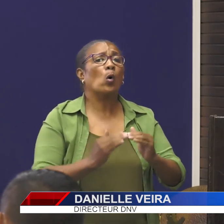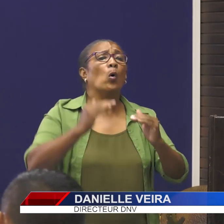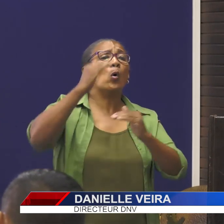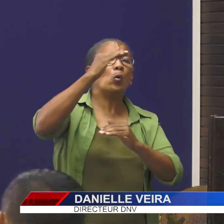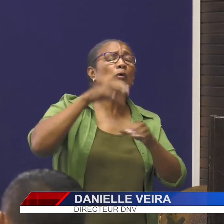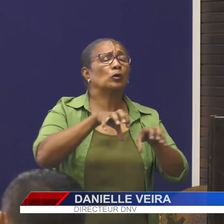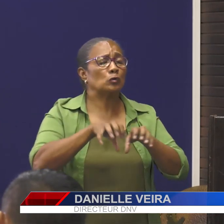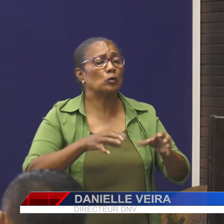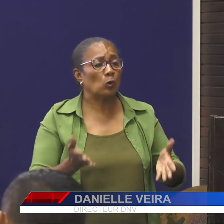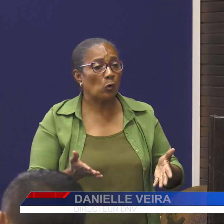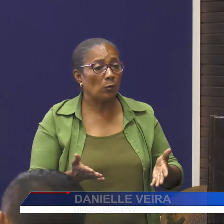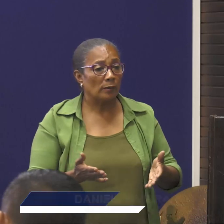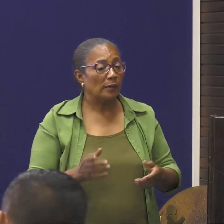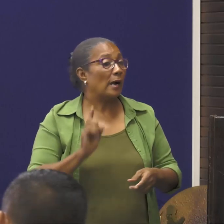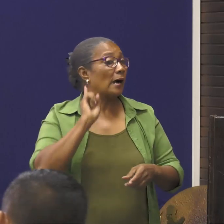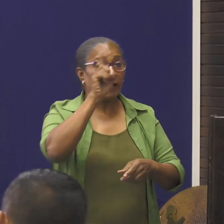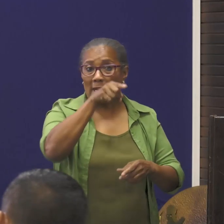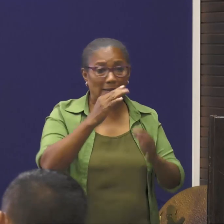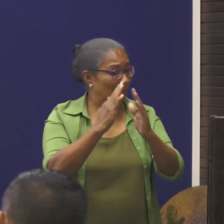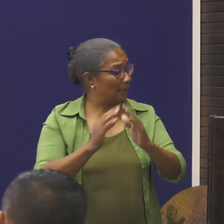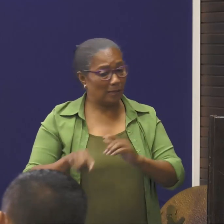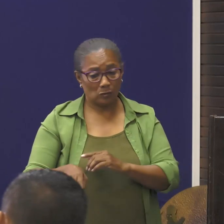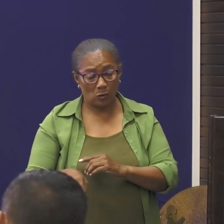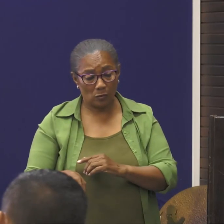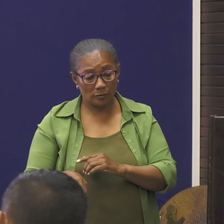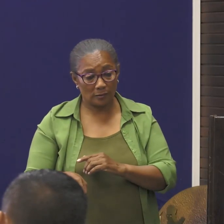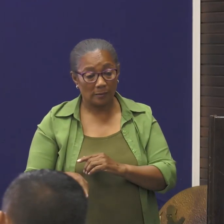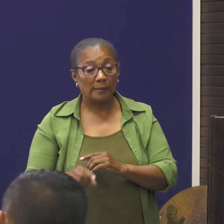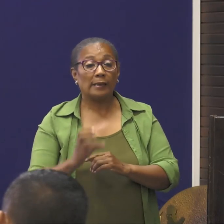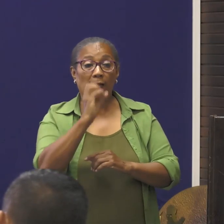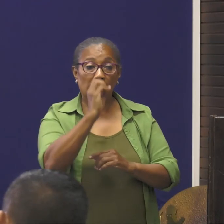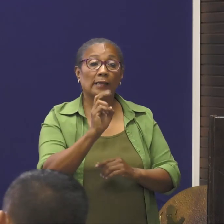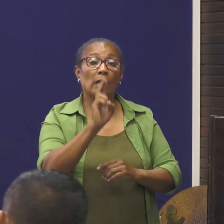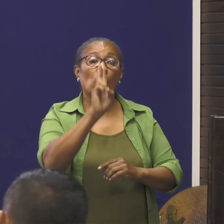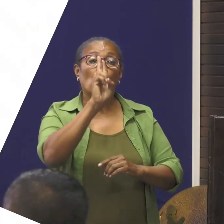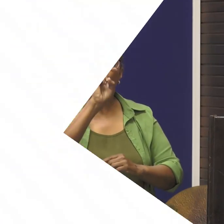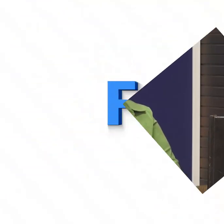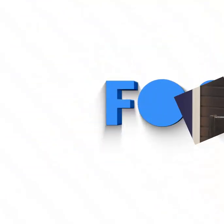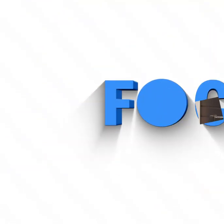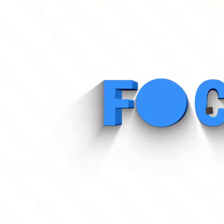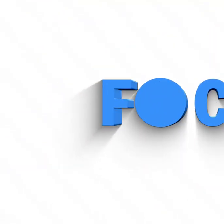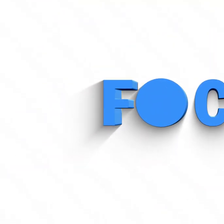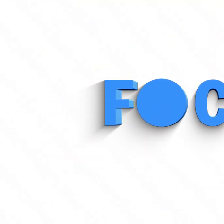risico. Gaat u niet naar huis, je gaat naar overheidsquarantaine.